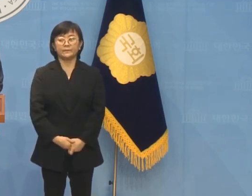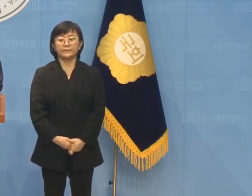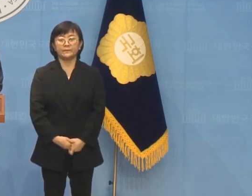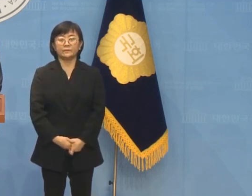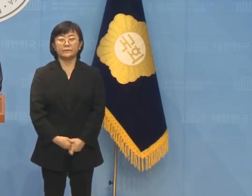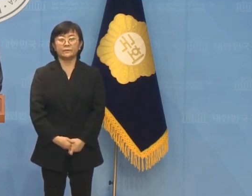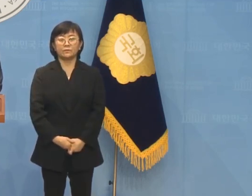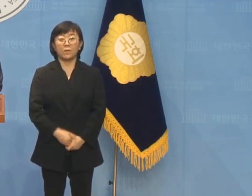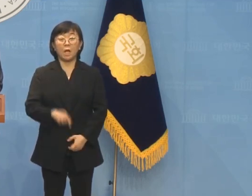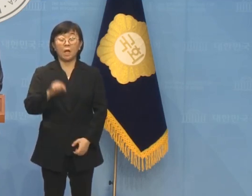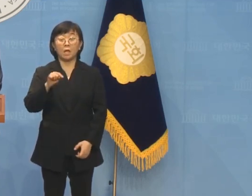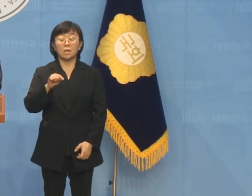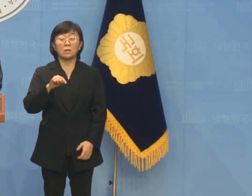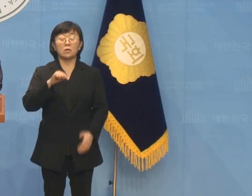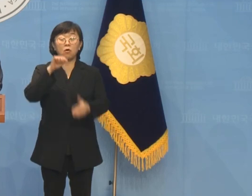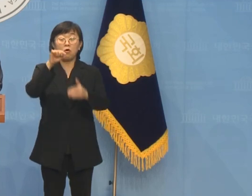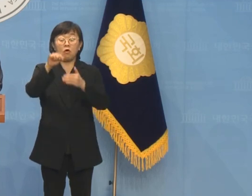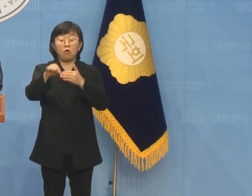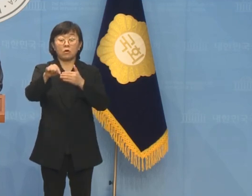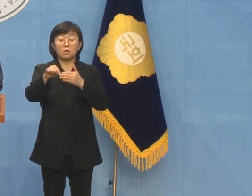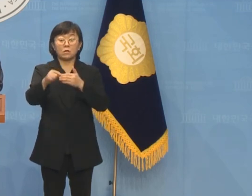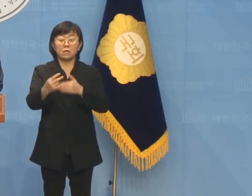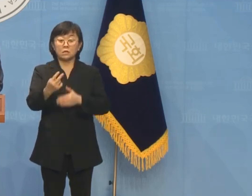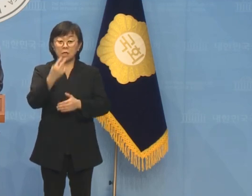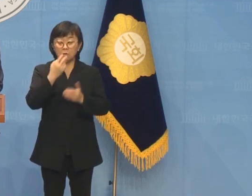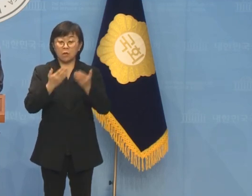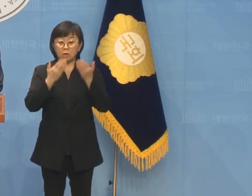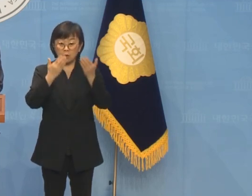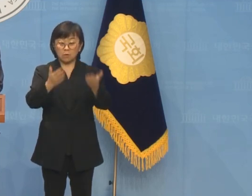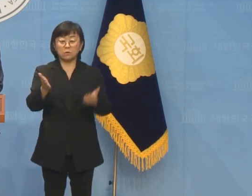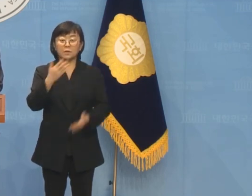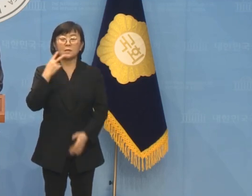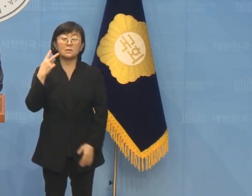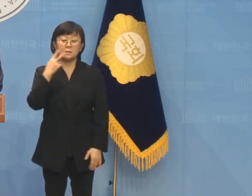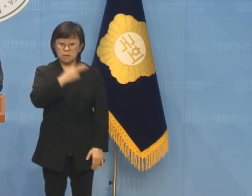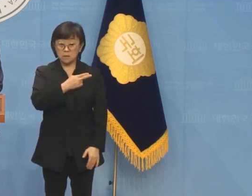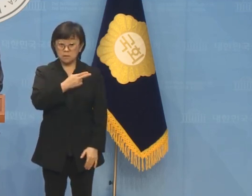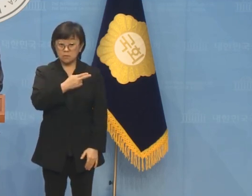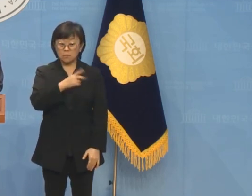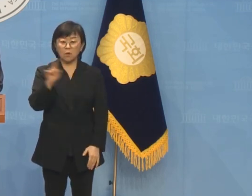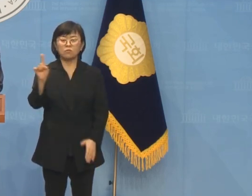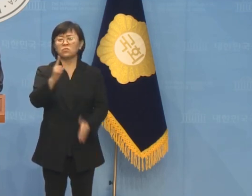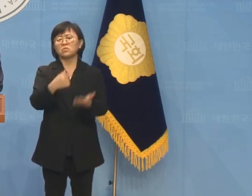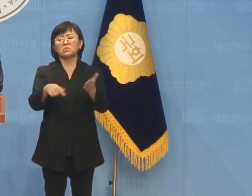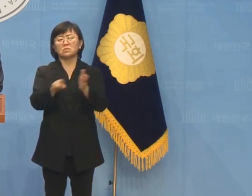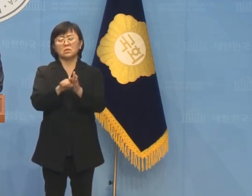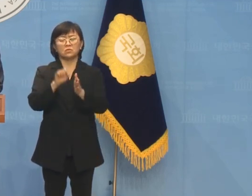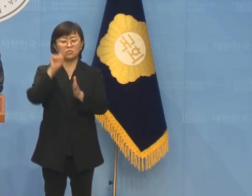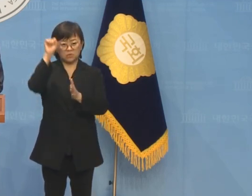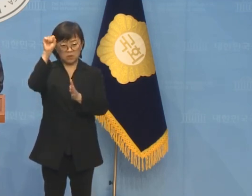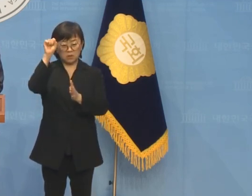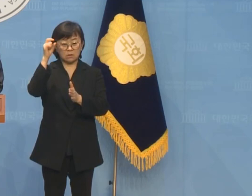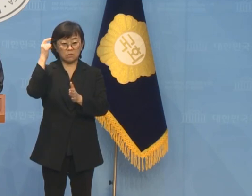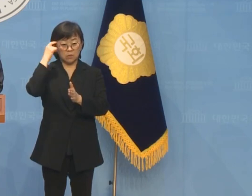이럴 줄 알았으면 목숨을 건 노숙단식은 무엇을 위한 투쟁이었는지